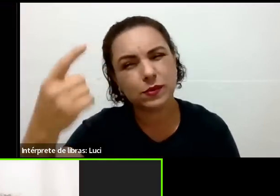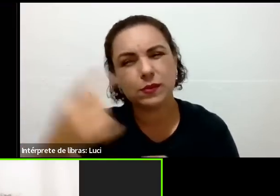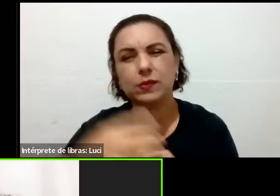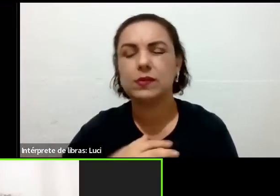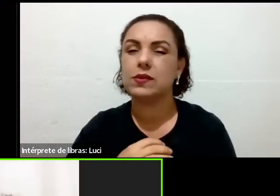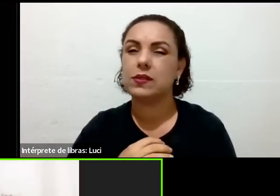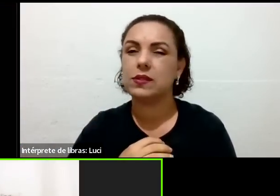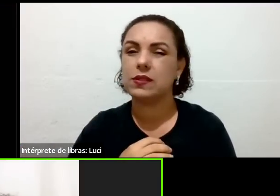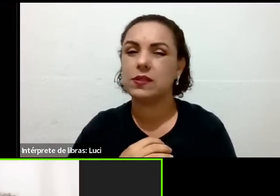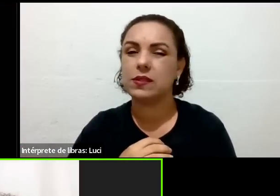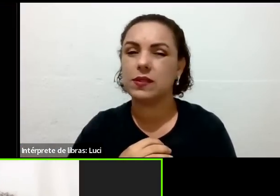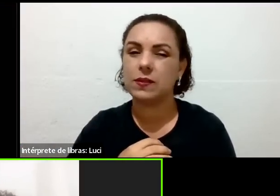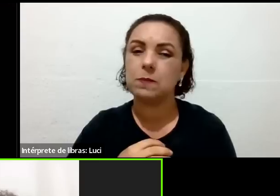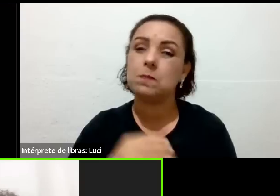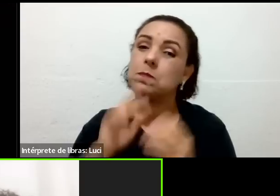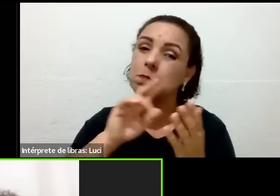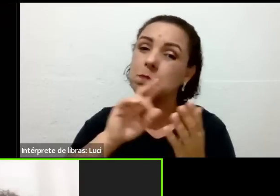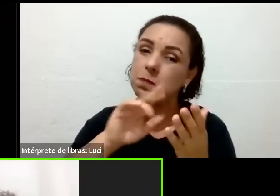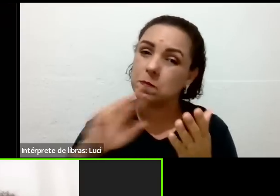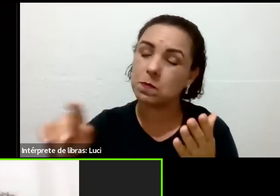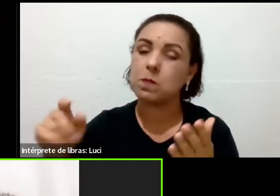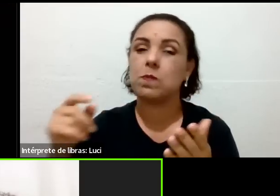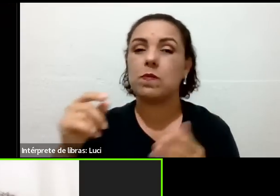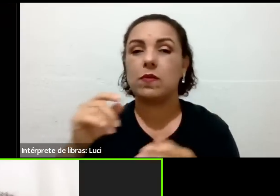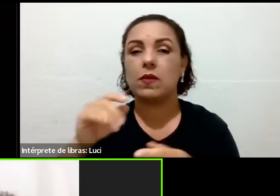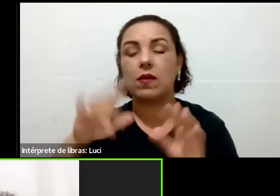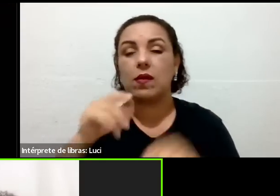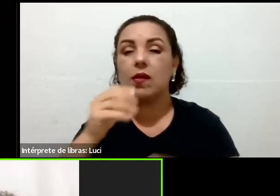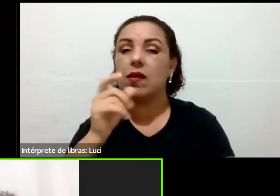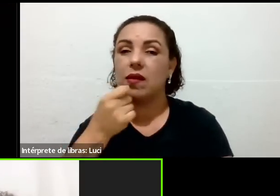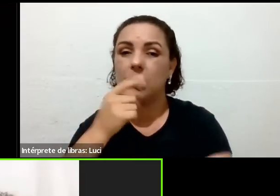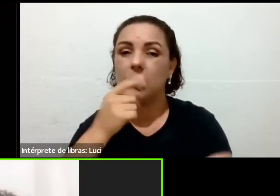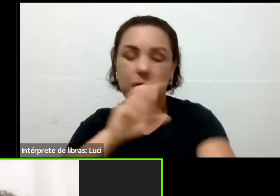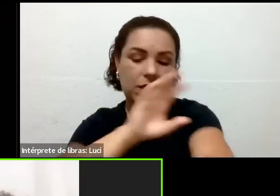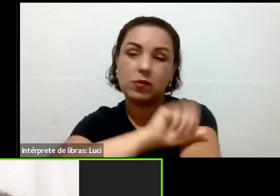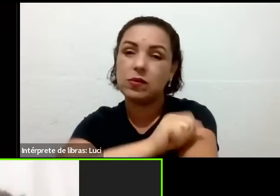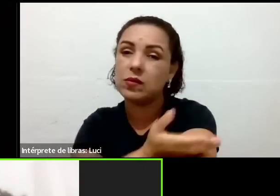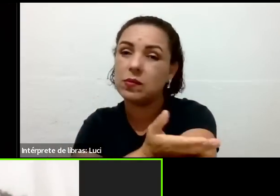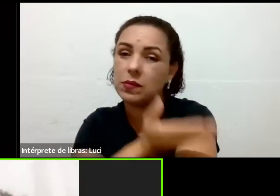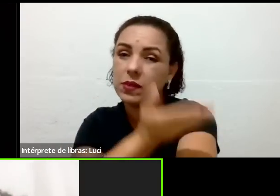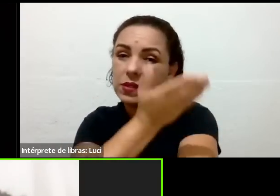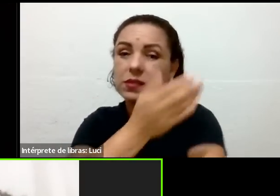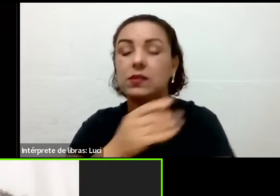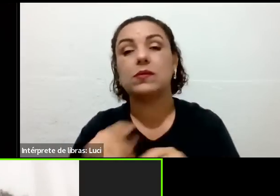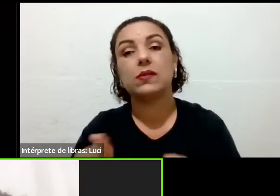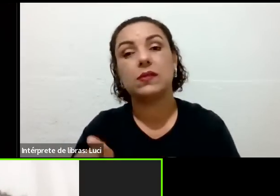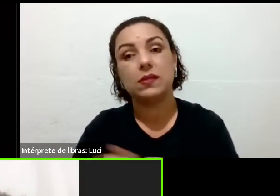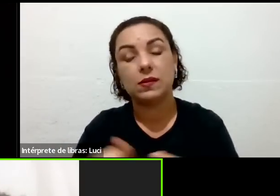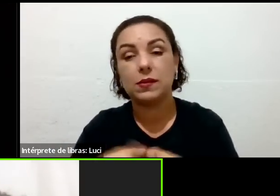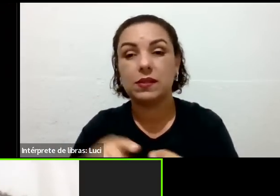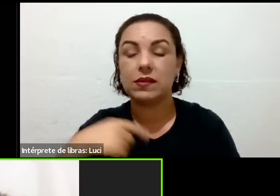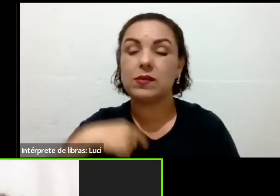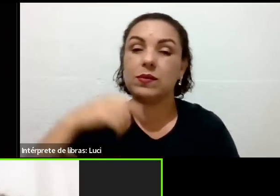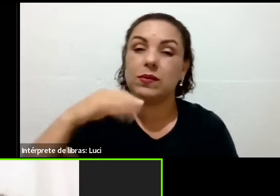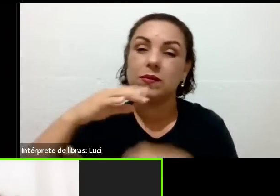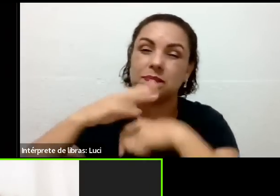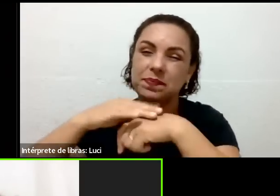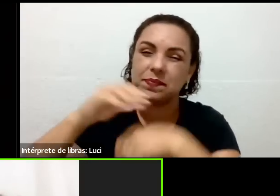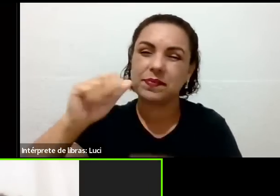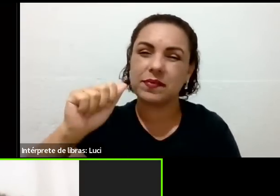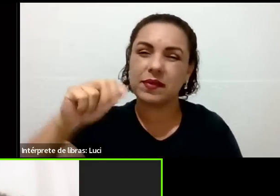medicamentos que a gente toma para controlar a pressão, ainda tem uma anemia que me